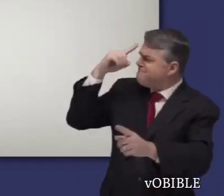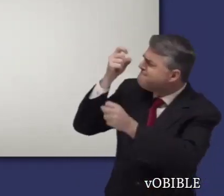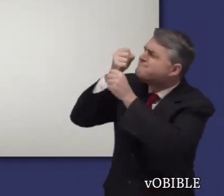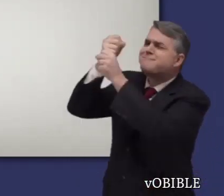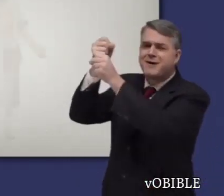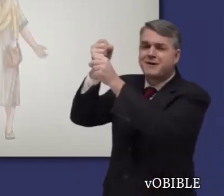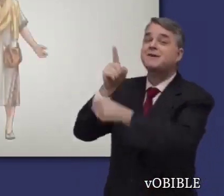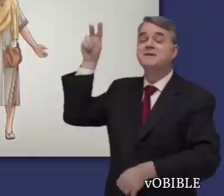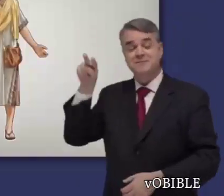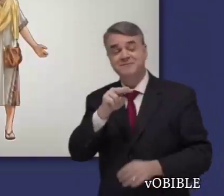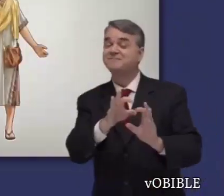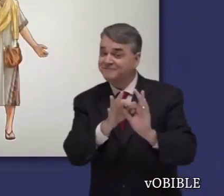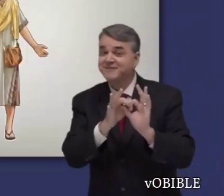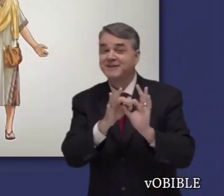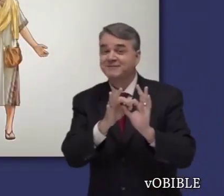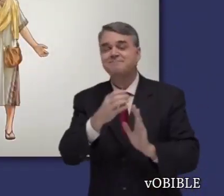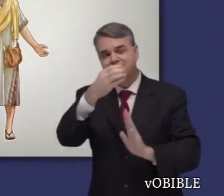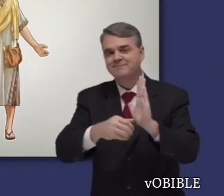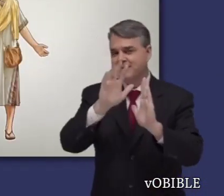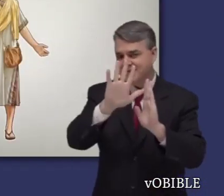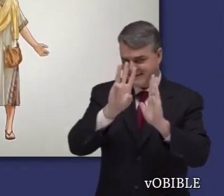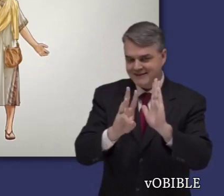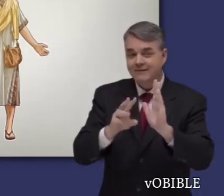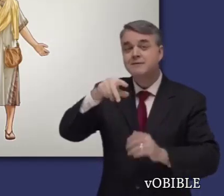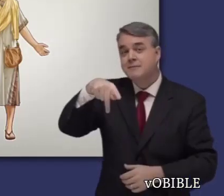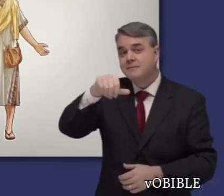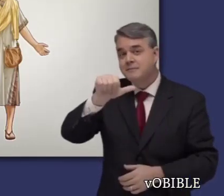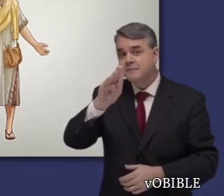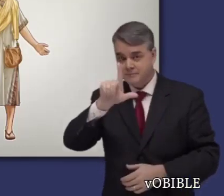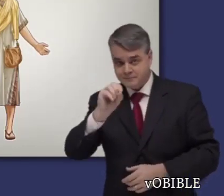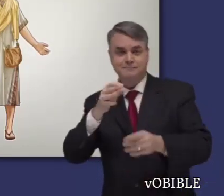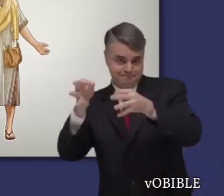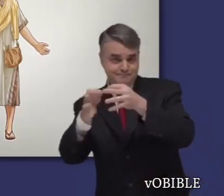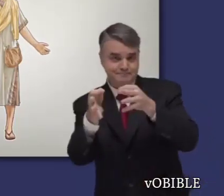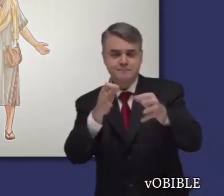embargo, Dios consideró justo a Abraham porque demostró una fe sobresaliente.